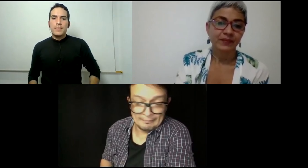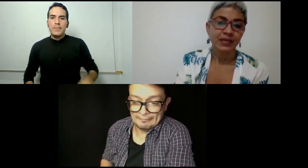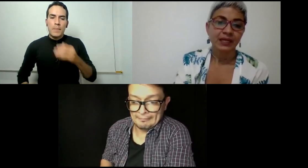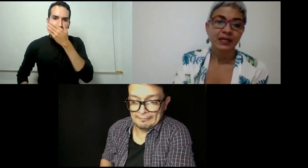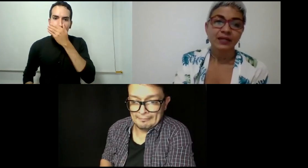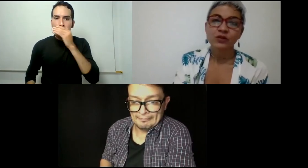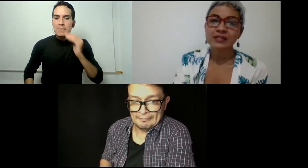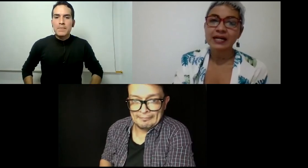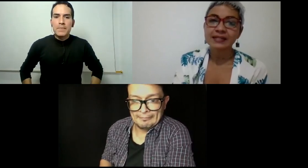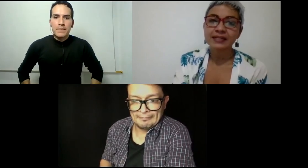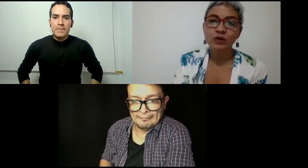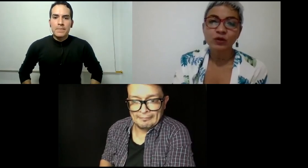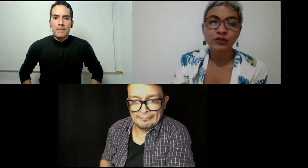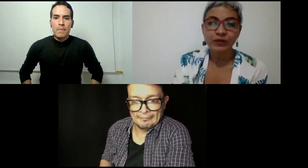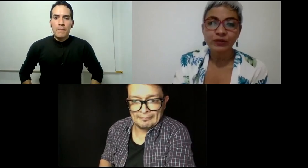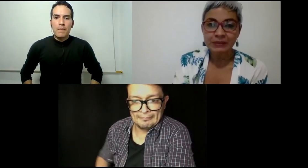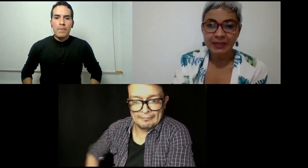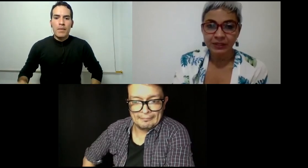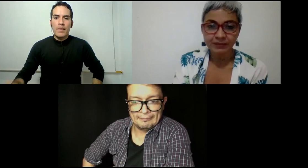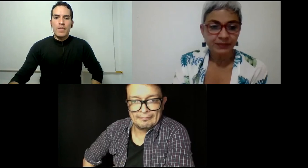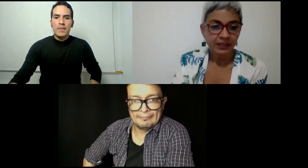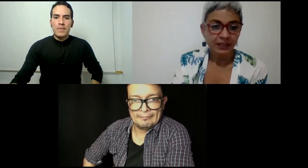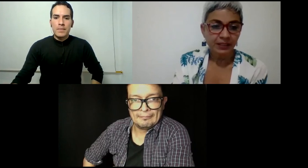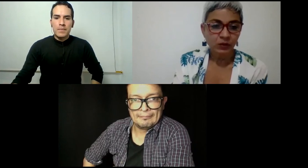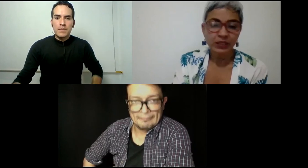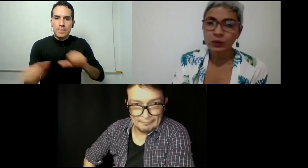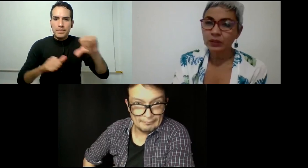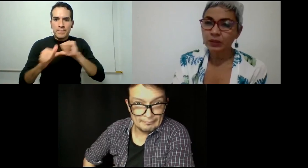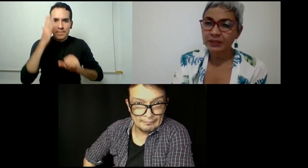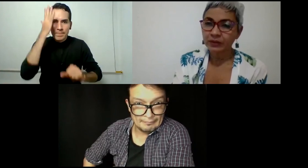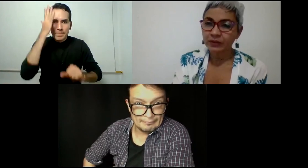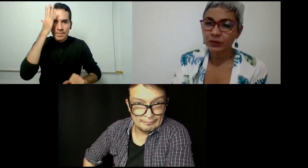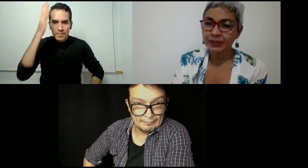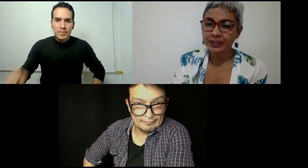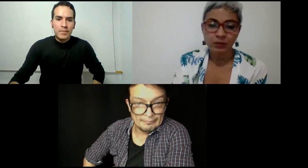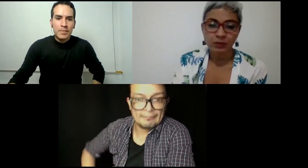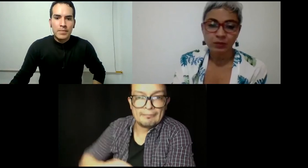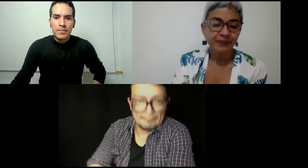Entonces, a estas conclusiones Mario y recogiendo algo que planteó Rubén Darío Pichica,